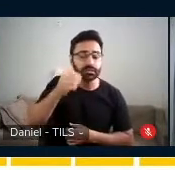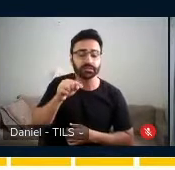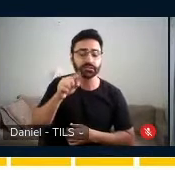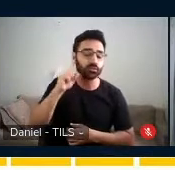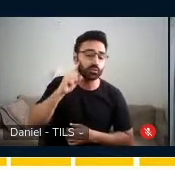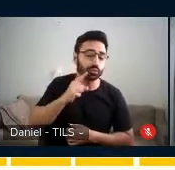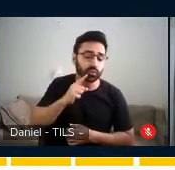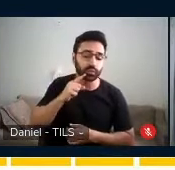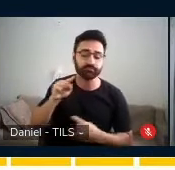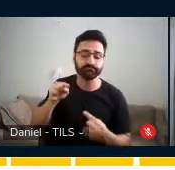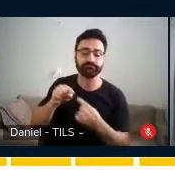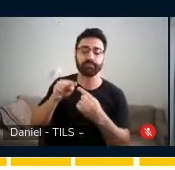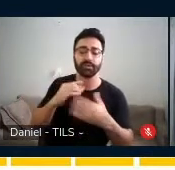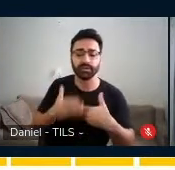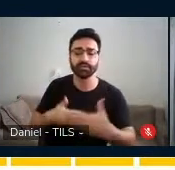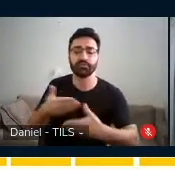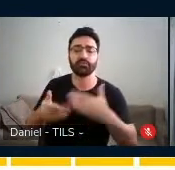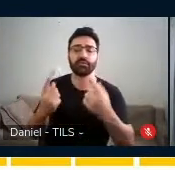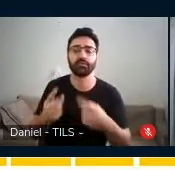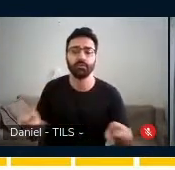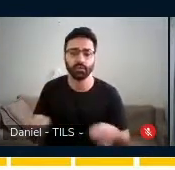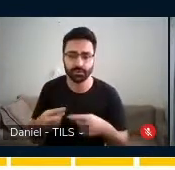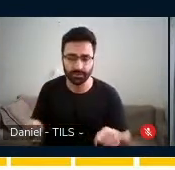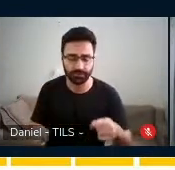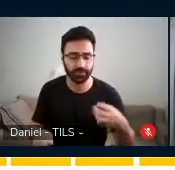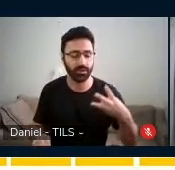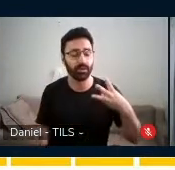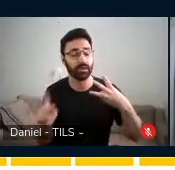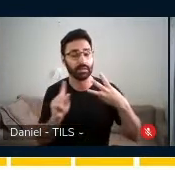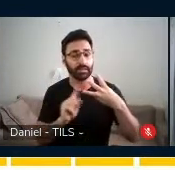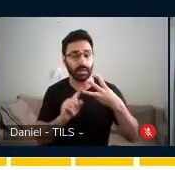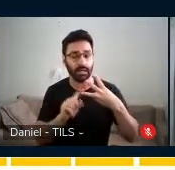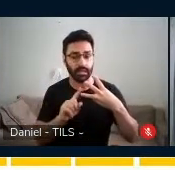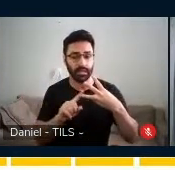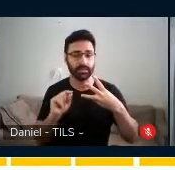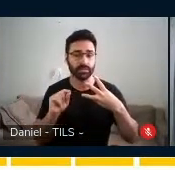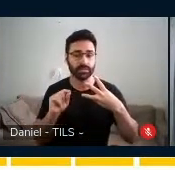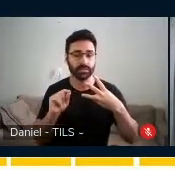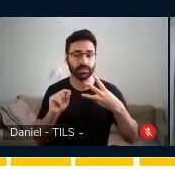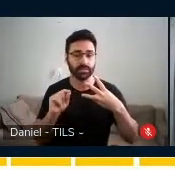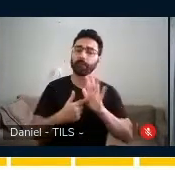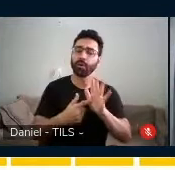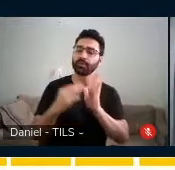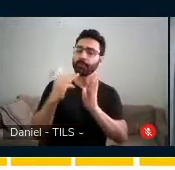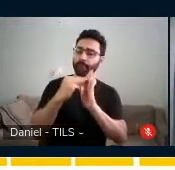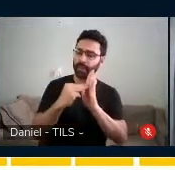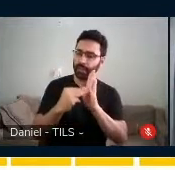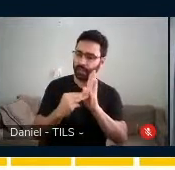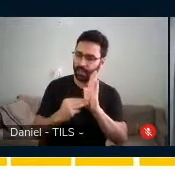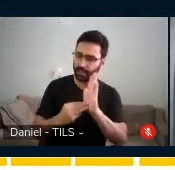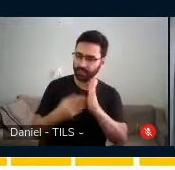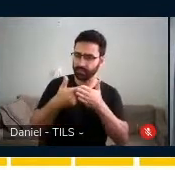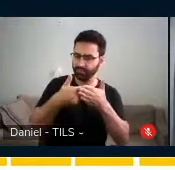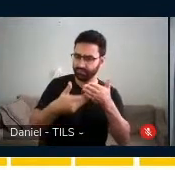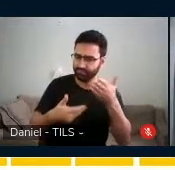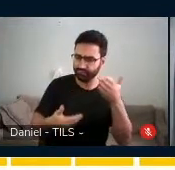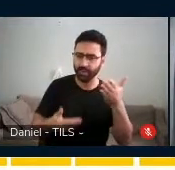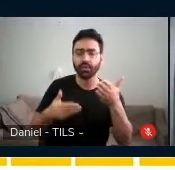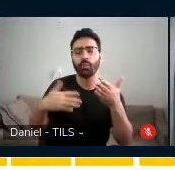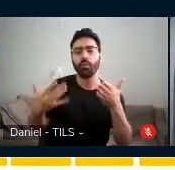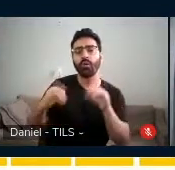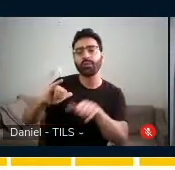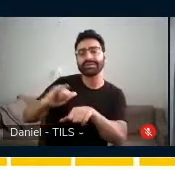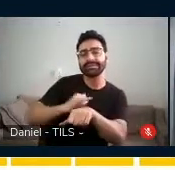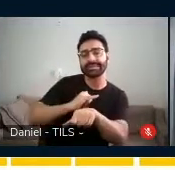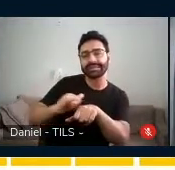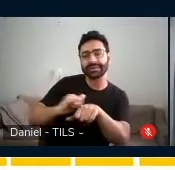para o desenvolvimento de sua musicalidade. No capítulo 3, a gente apresenta o método, a metodologia e as ferramentas que